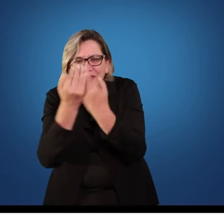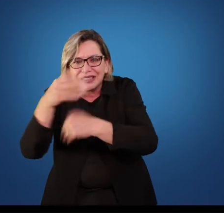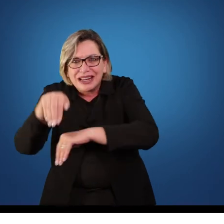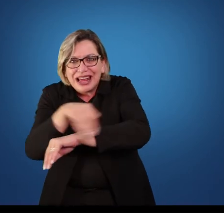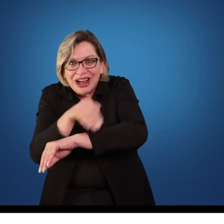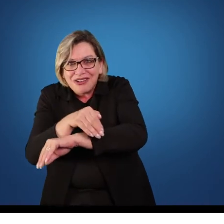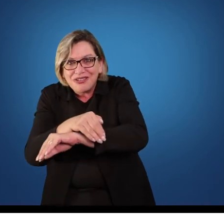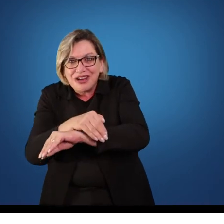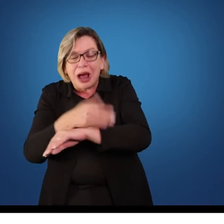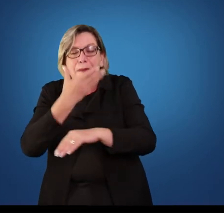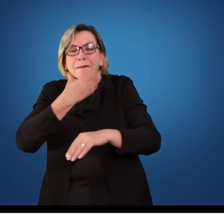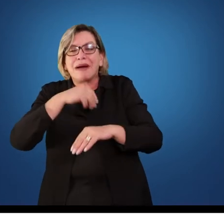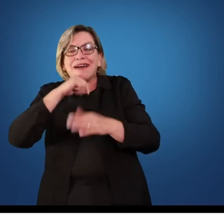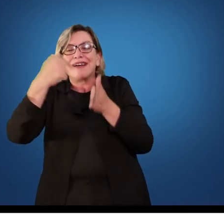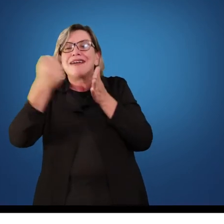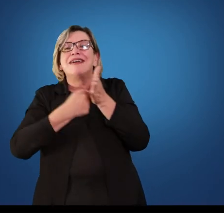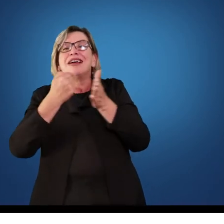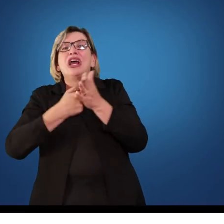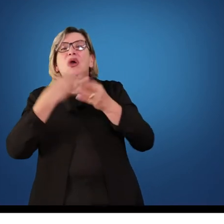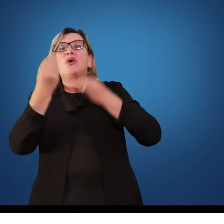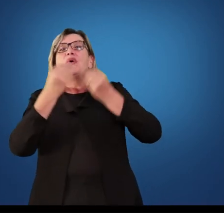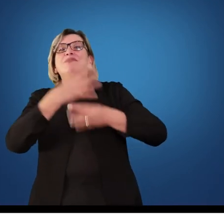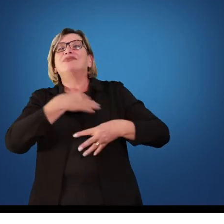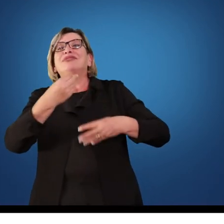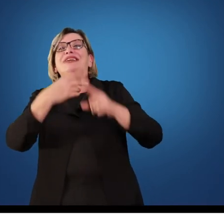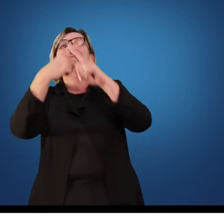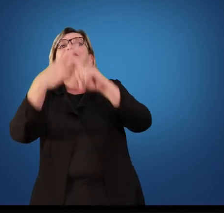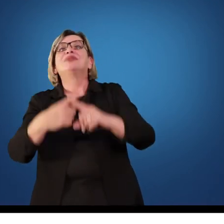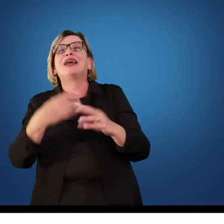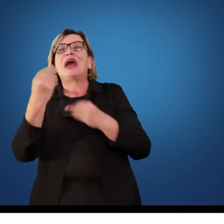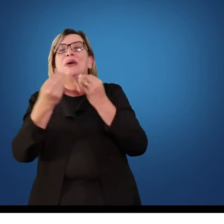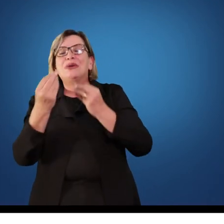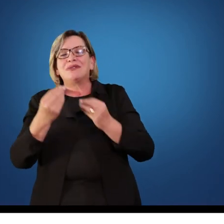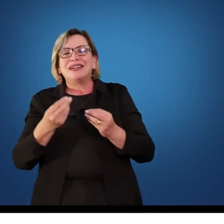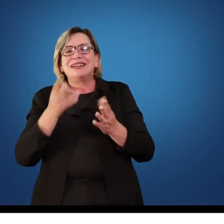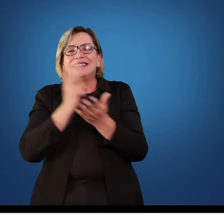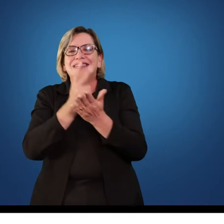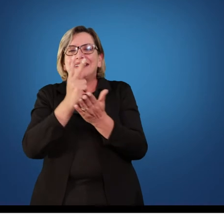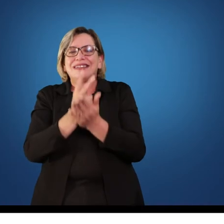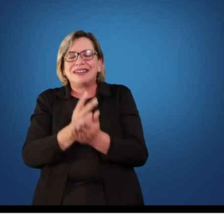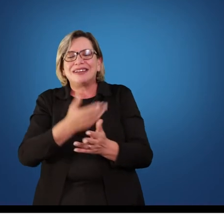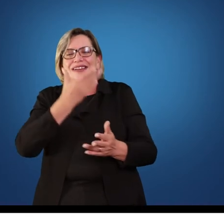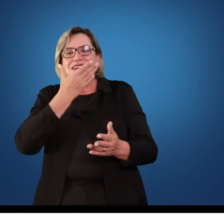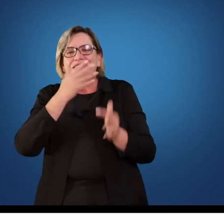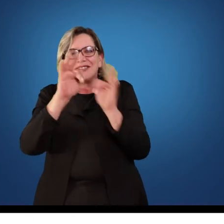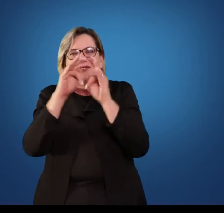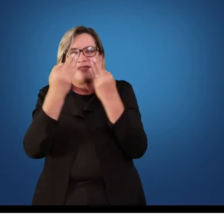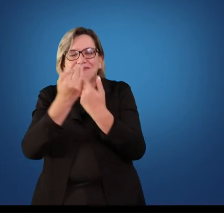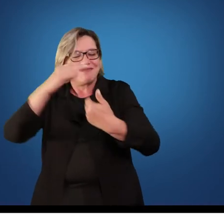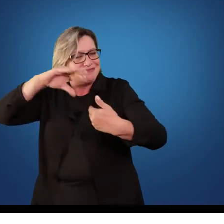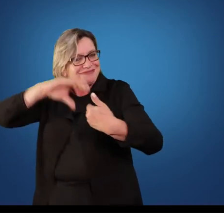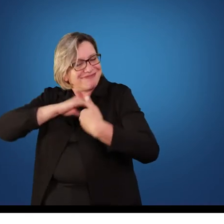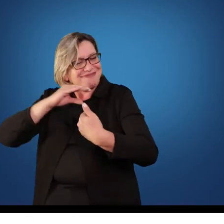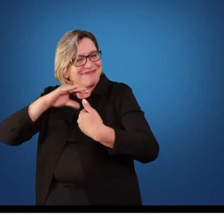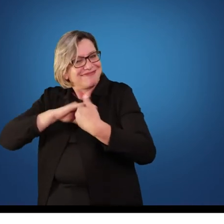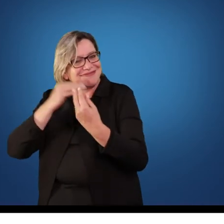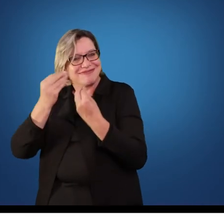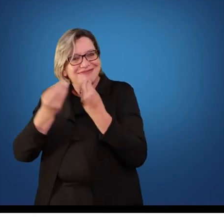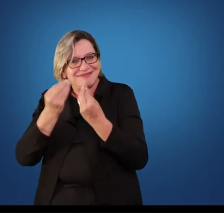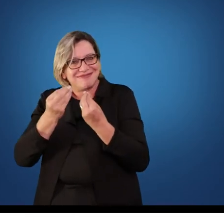estão juntos. E muitos mandam ideias. Então algo que eu faço de forma constante nas minhas aulas, no início, como eu não conheço as turmas,